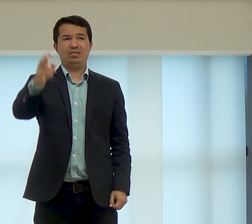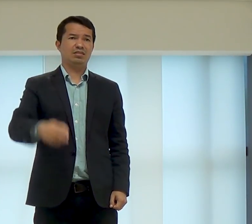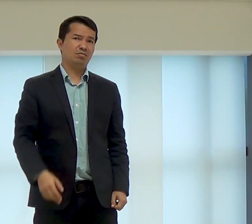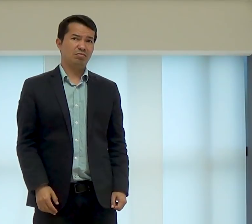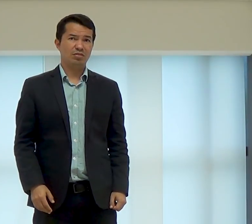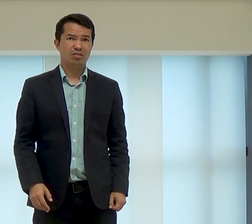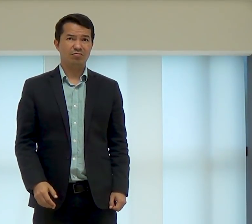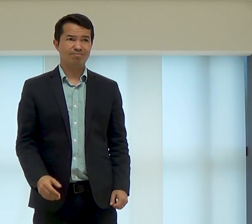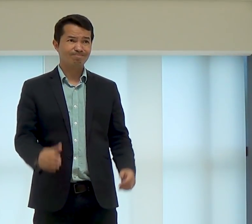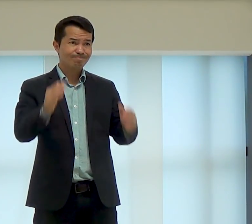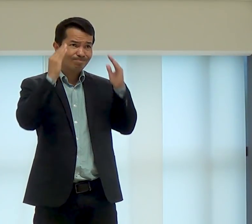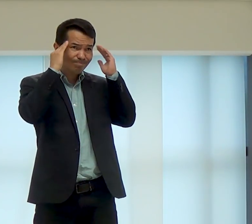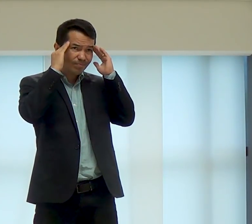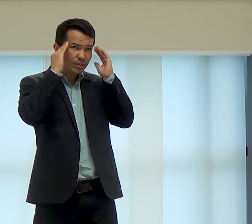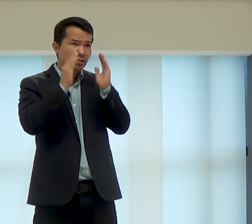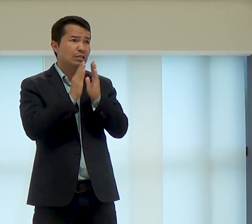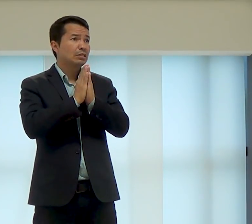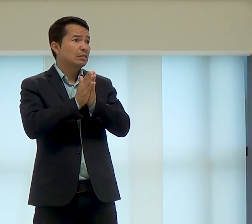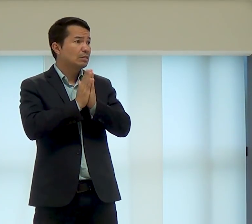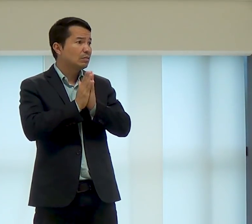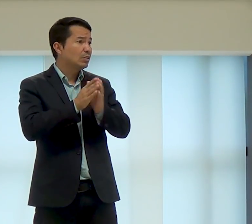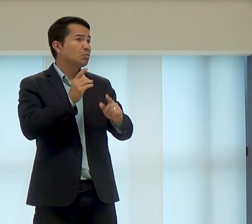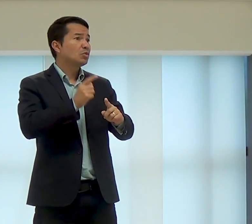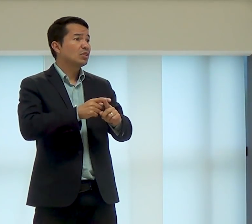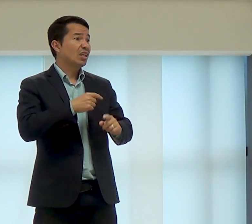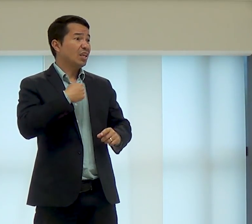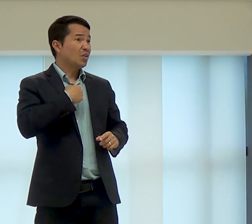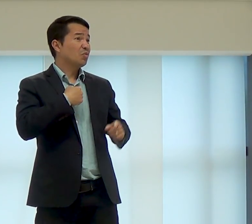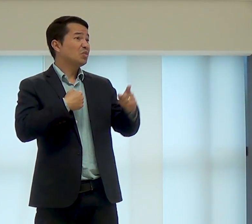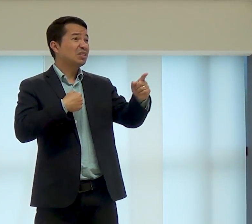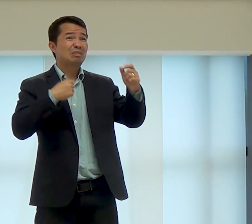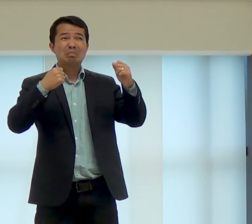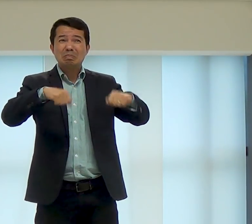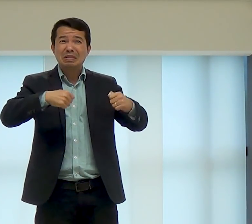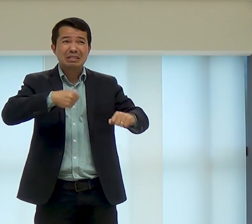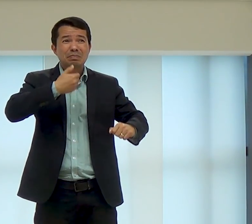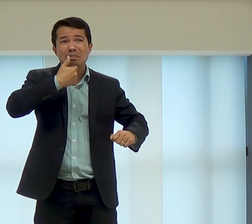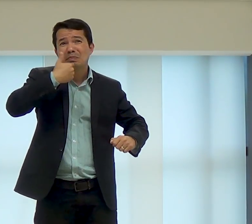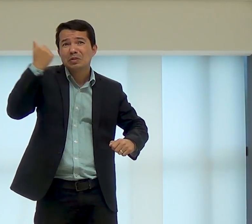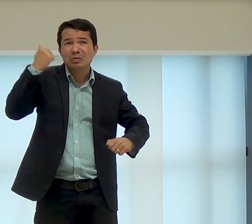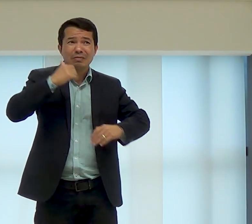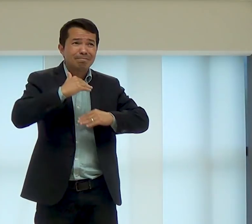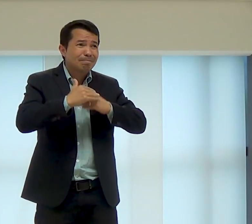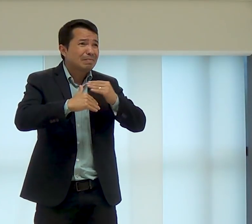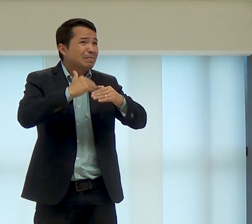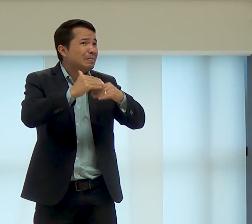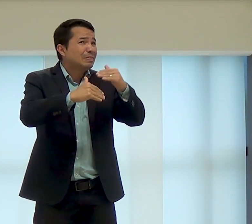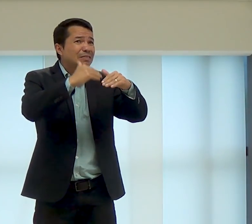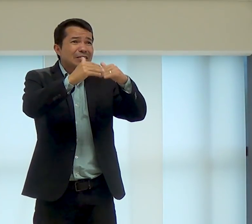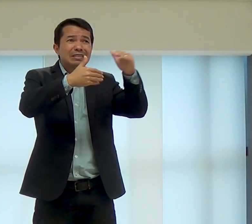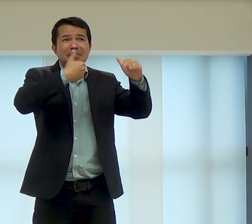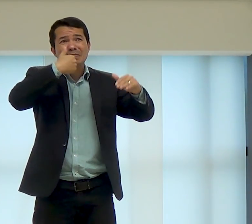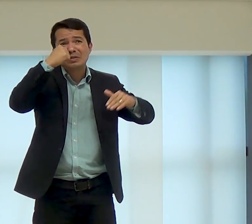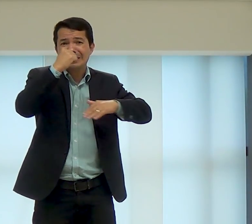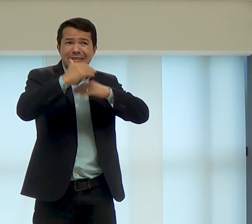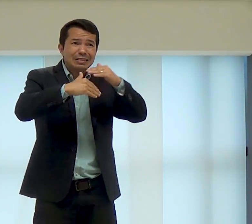sempre, entendendo? Por favor, nós precisamos melhorar a cada dia,